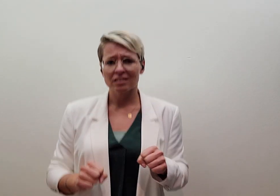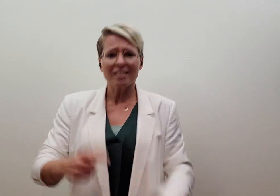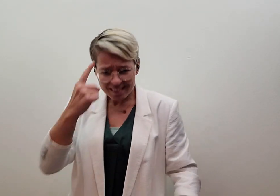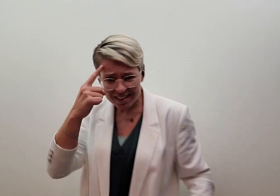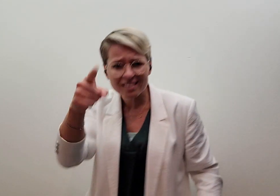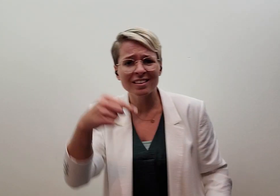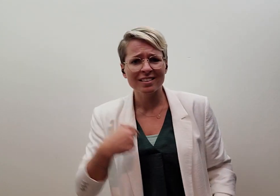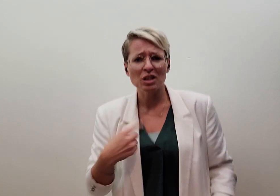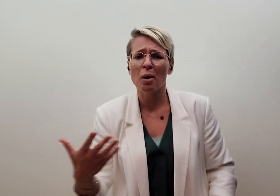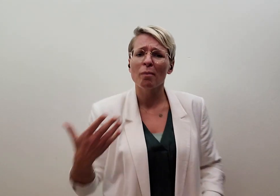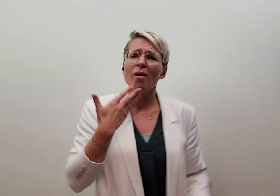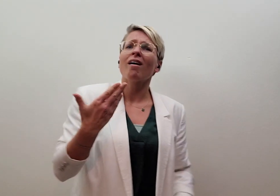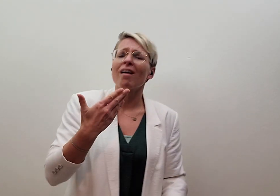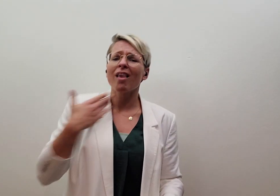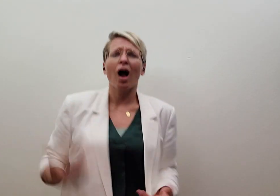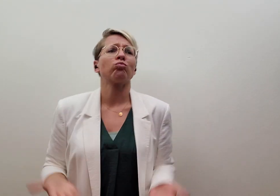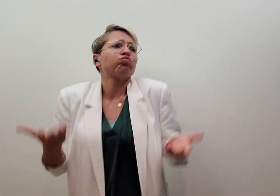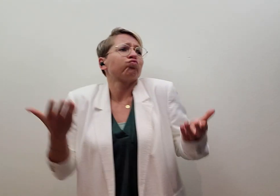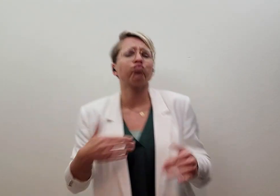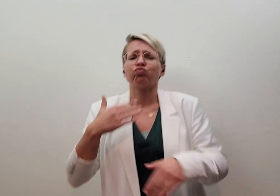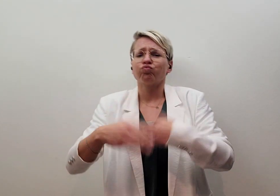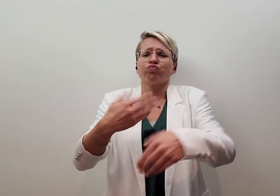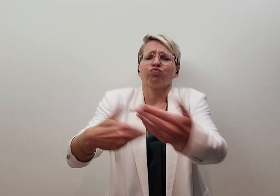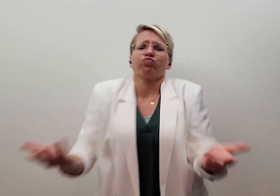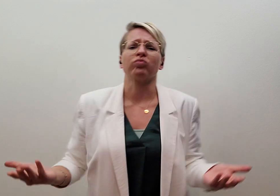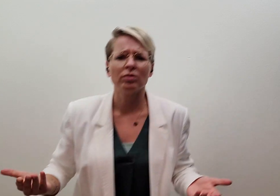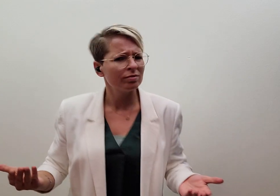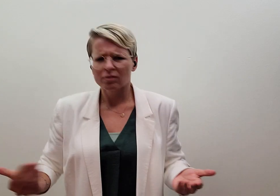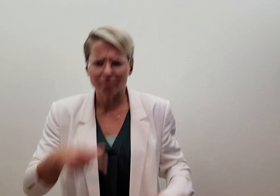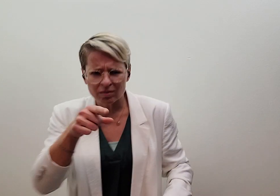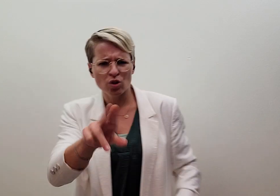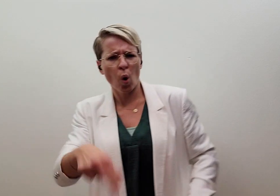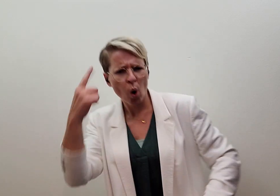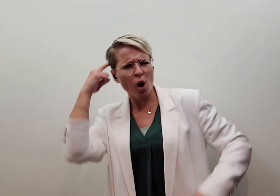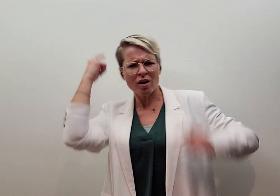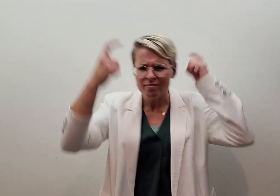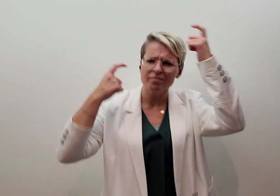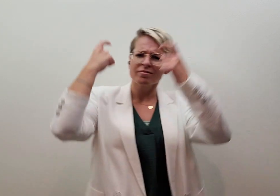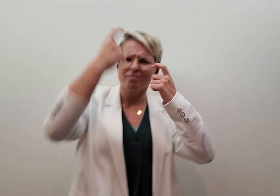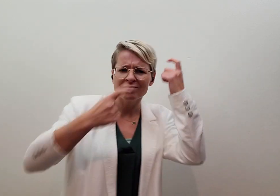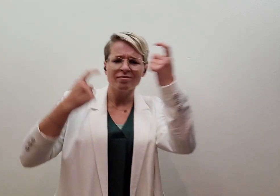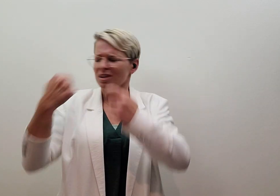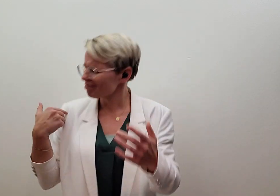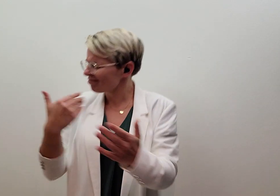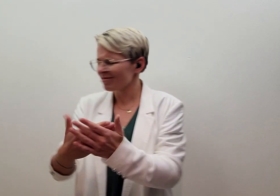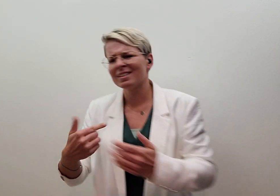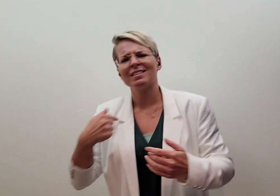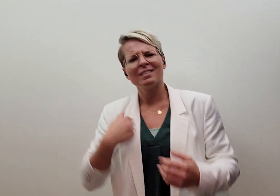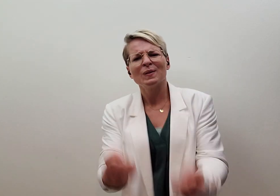Denk je dat het makkelijk is of zo Je sprook door mijn hoofd, dan moet ik nog